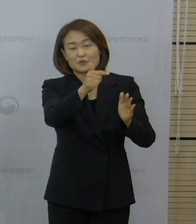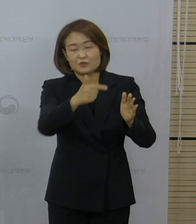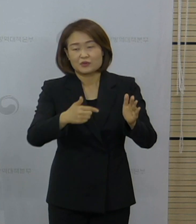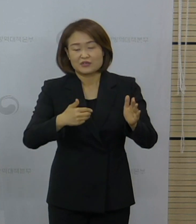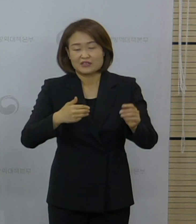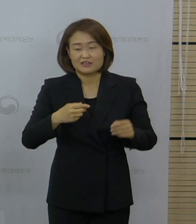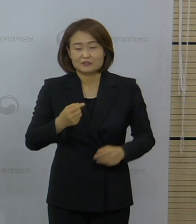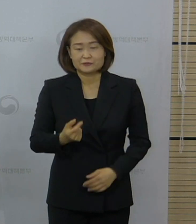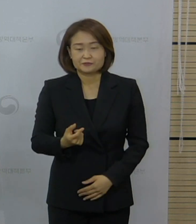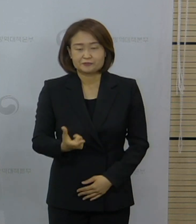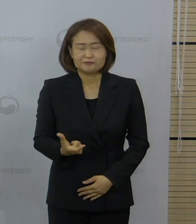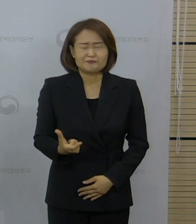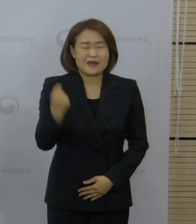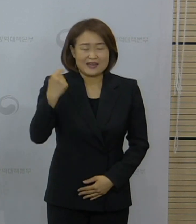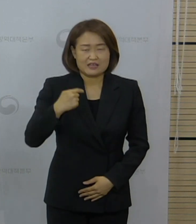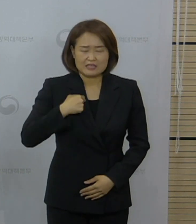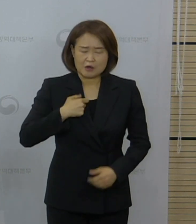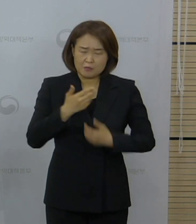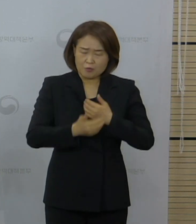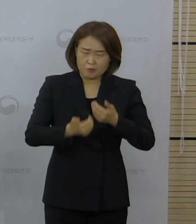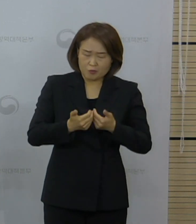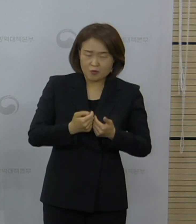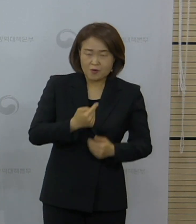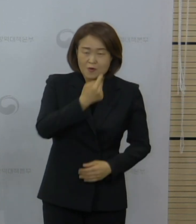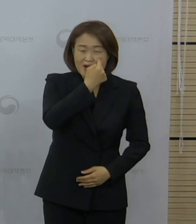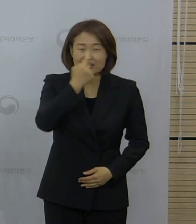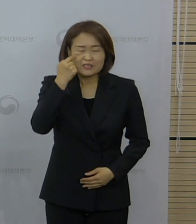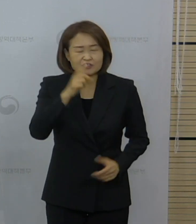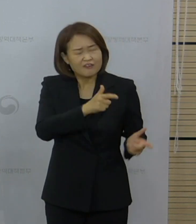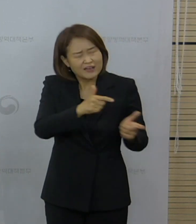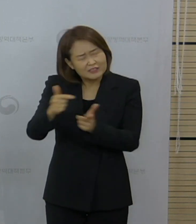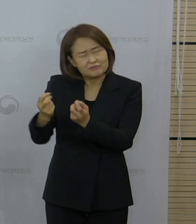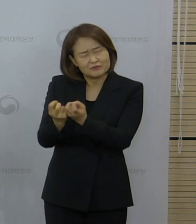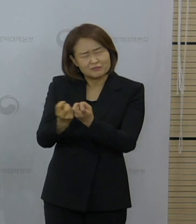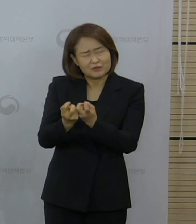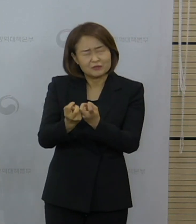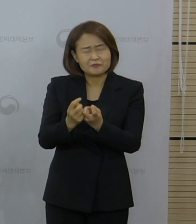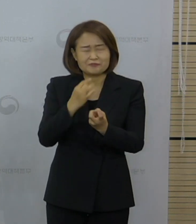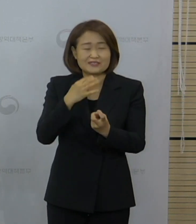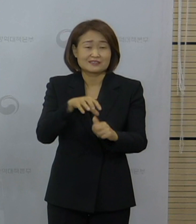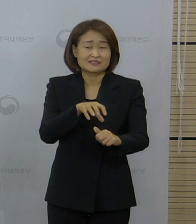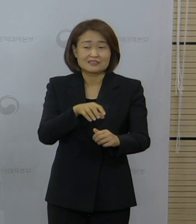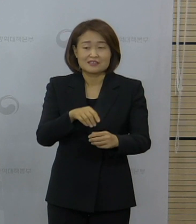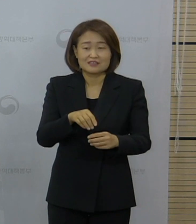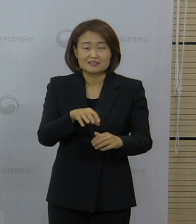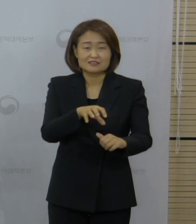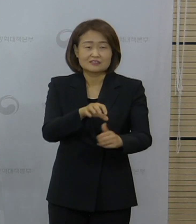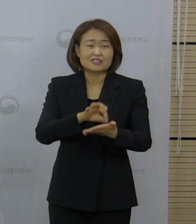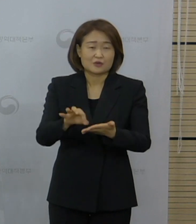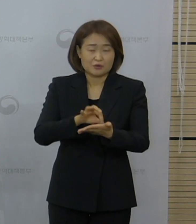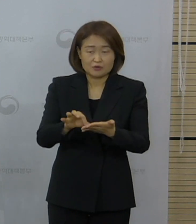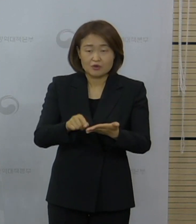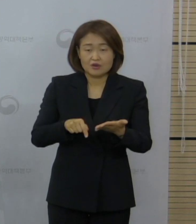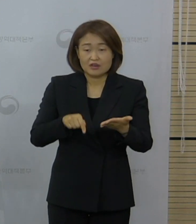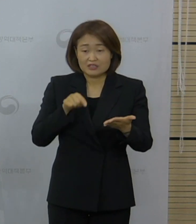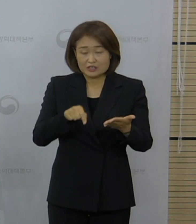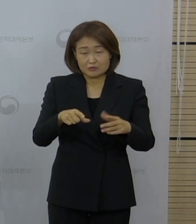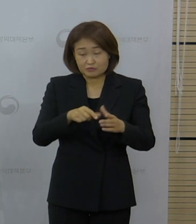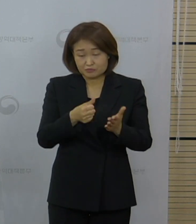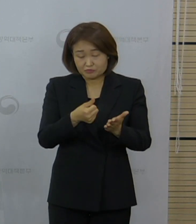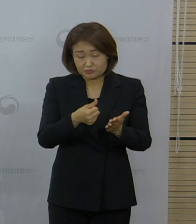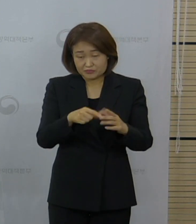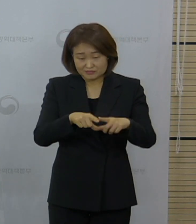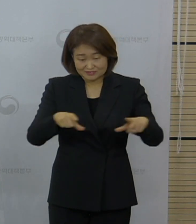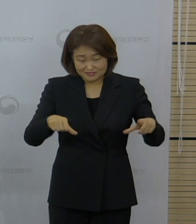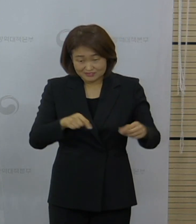선별할 수 있는 그런 내용들이 되겠습니다. 다만 그 사용방법과 어떤 규격 같은 것들은 성능에 따라서도 달라질 수 있는 그런 문제들이기 때문에